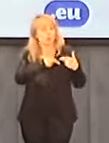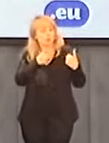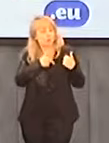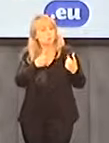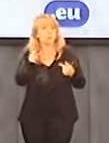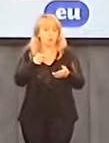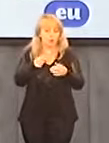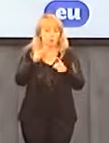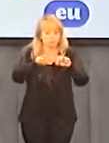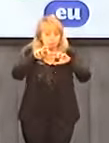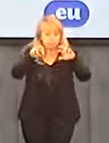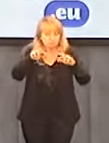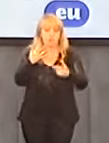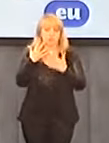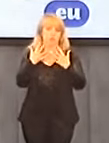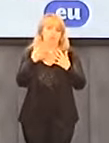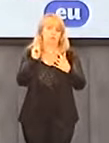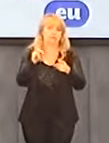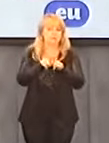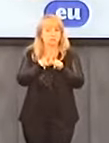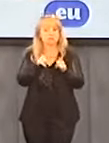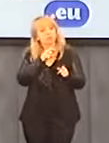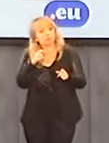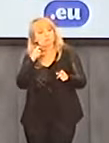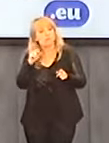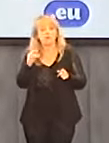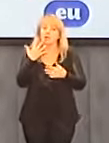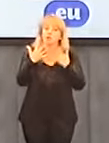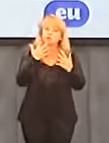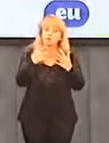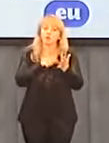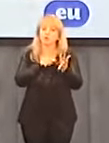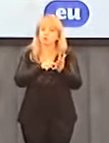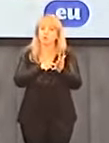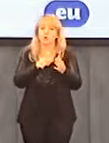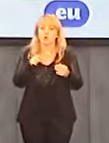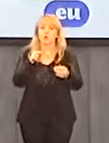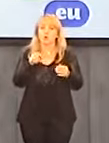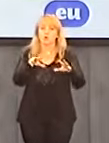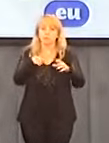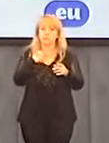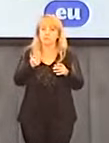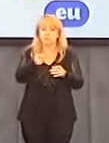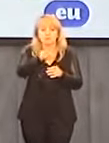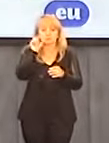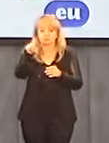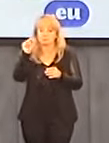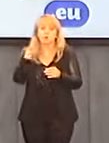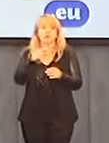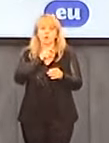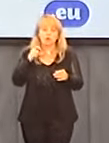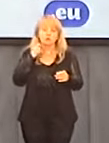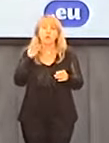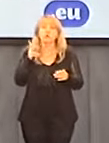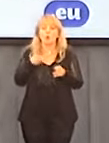która zadośćuczyni ofiarom i rozliczy hierarchów, którzy tuszowali to przestępstwo. No i spowoduje też ukaranie